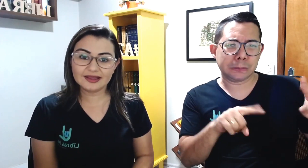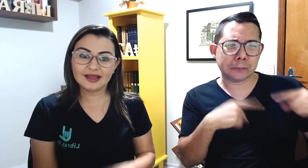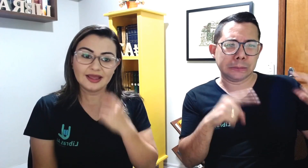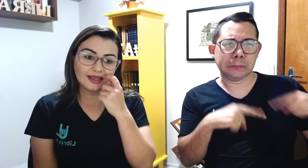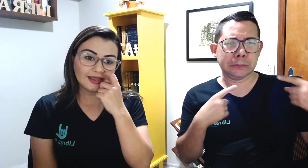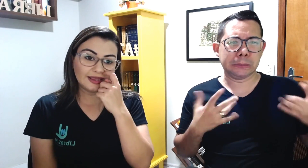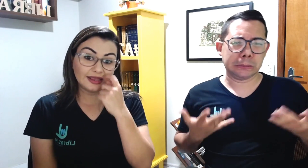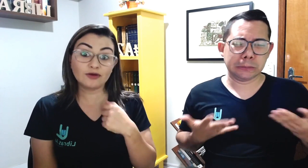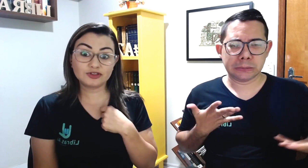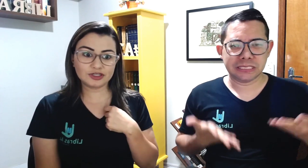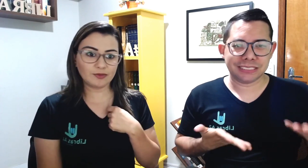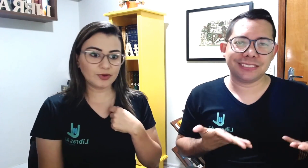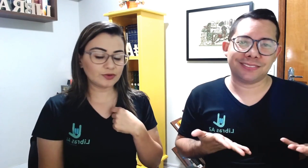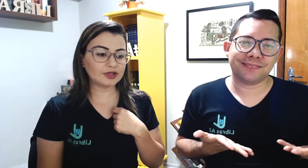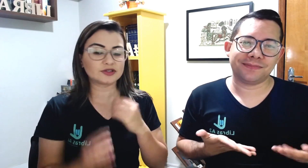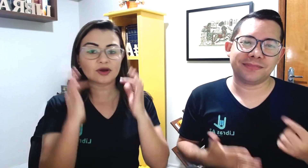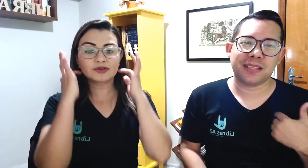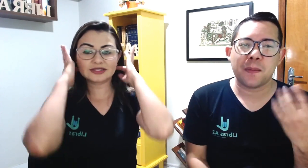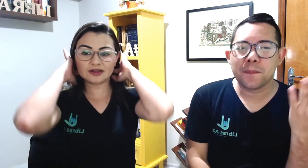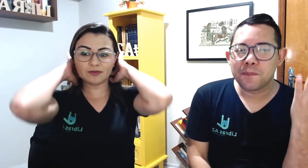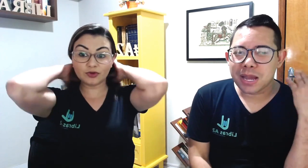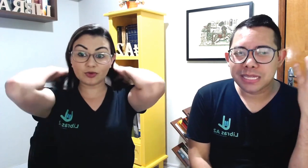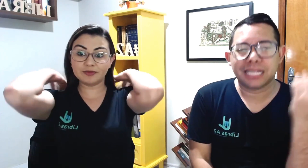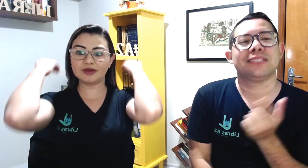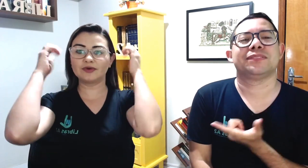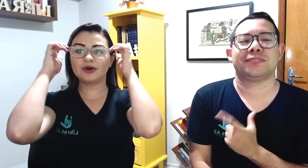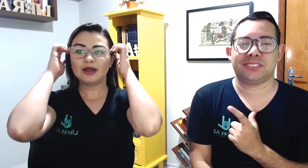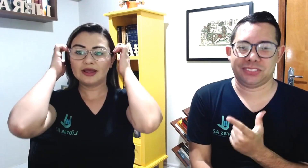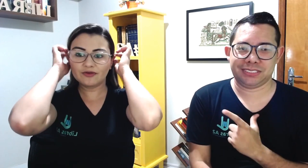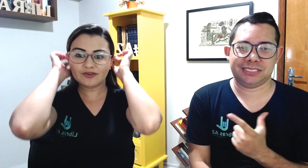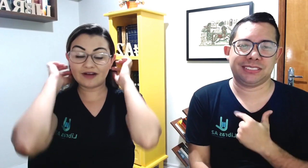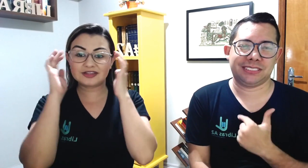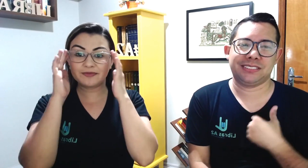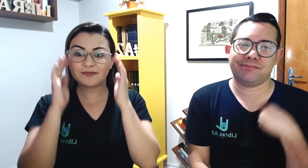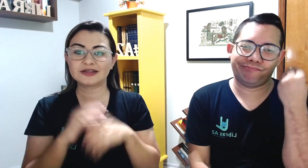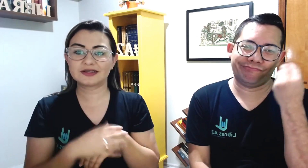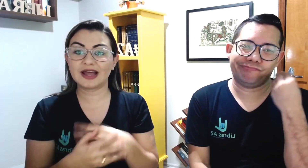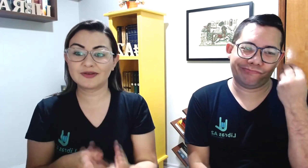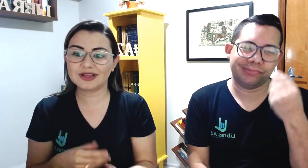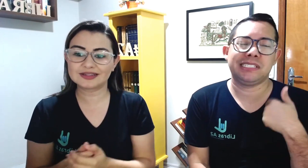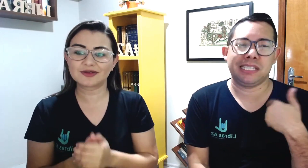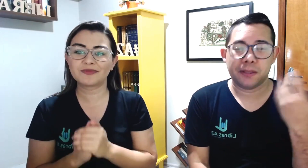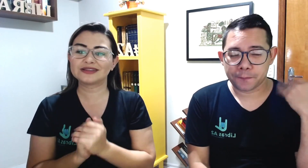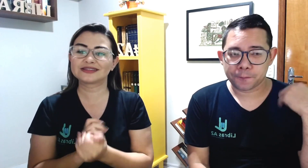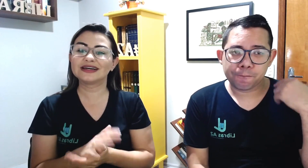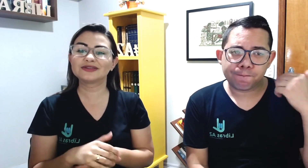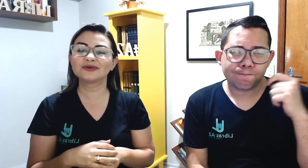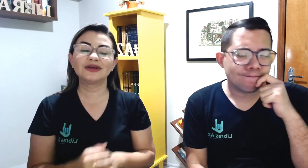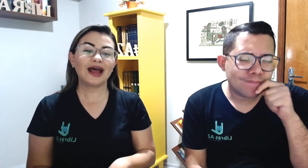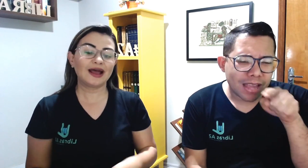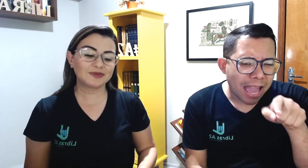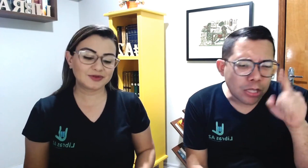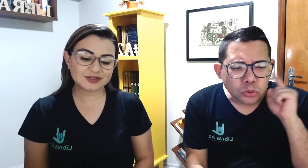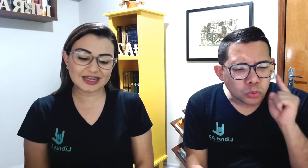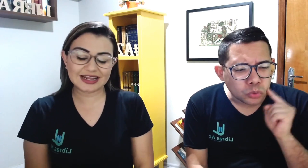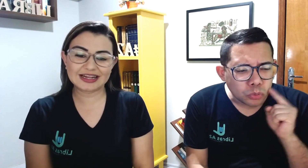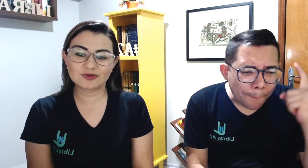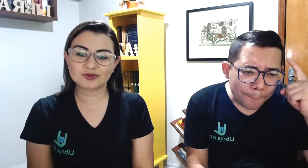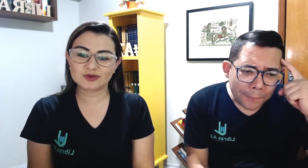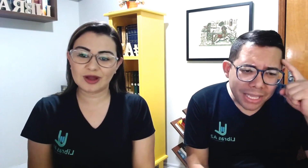E eu tinha muito isso, isso acontecia muito comigo. Eu ficava sempre pensando, ah, o que eles estão pensando? Ai, meu Deus, será que eles vão julgar